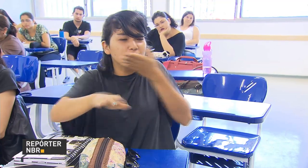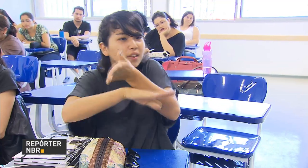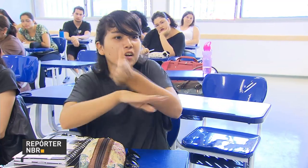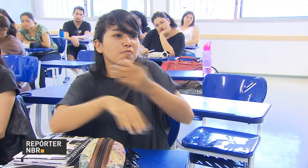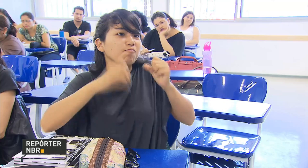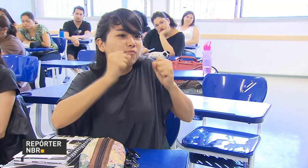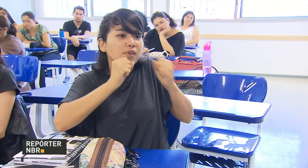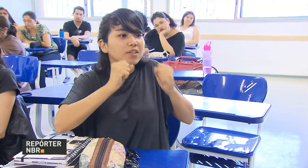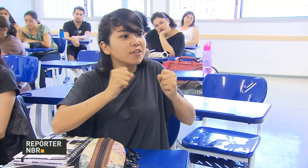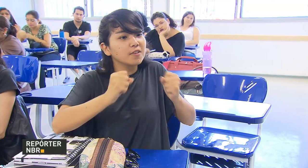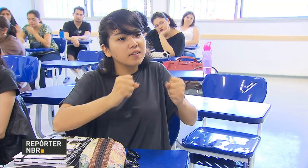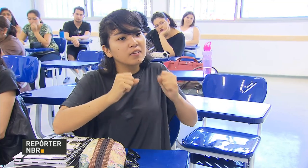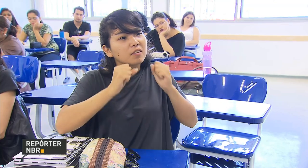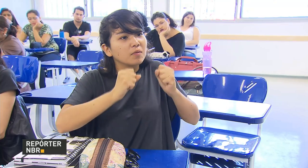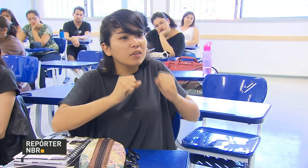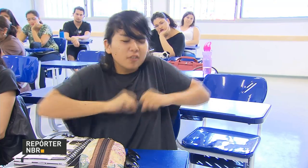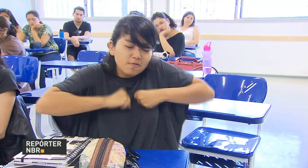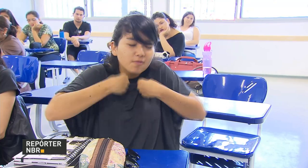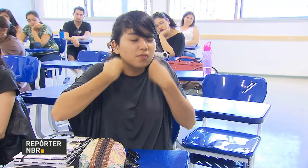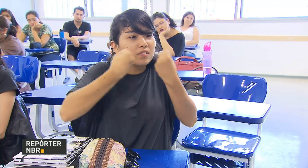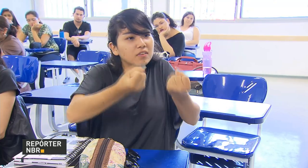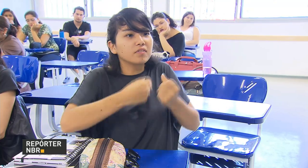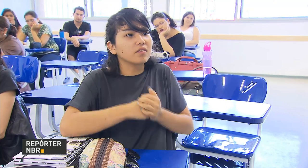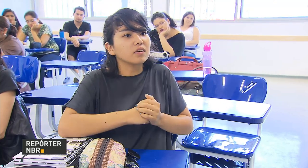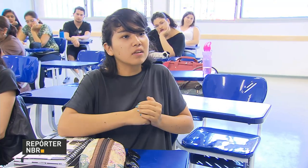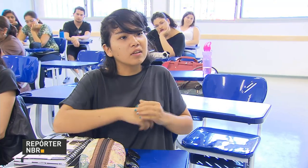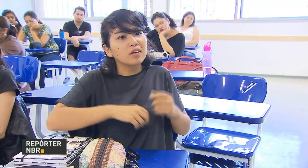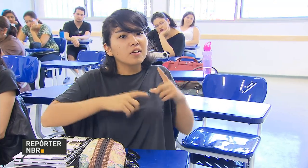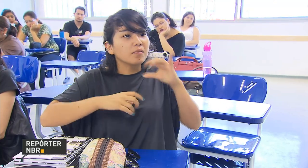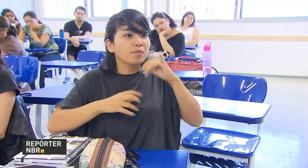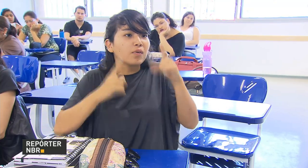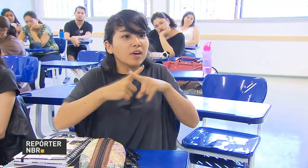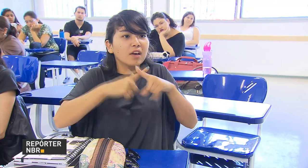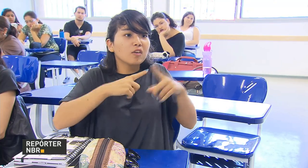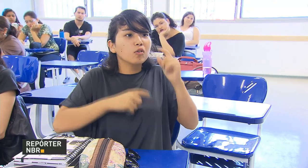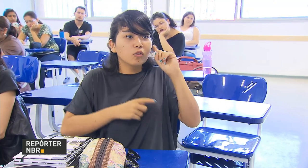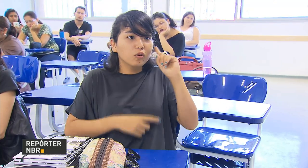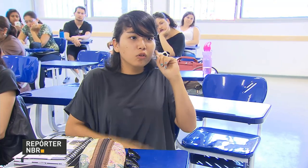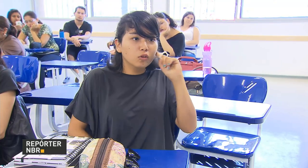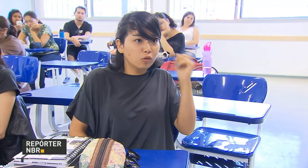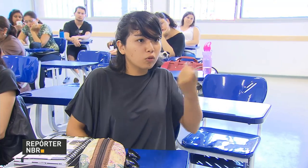que eles se esforcem e que eles estejam na universidade, que eles alcancem o sucesso.